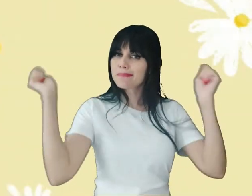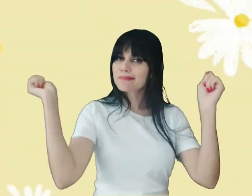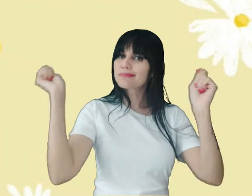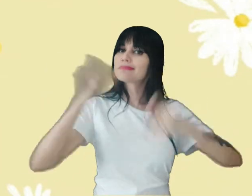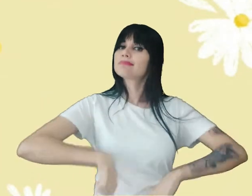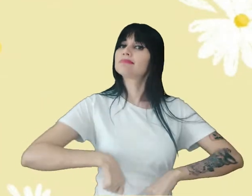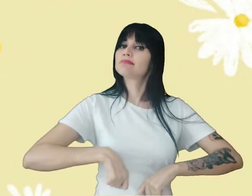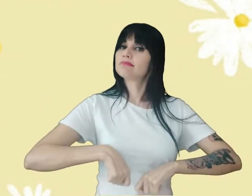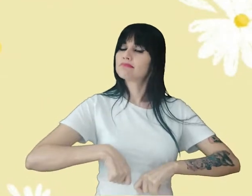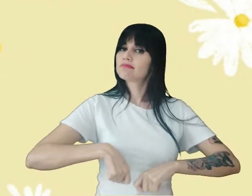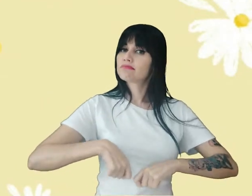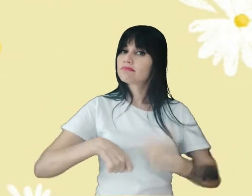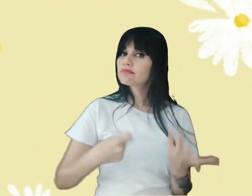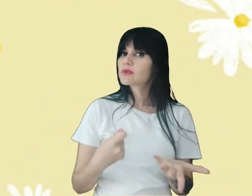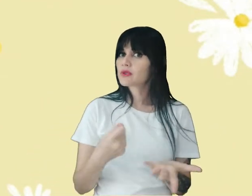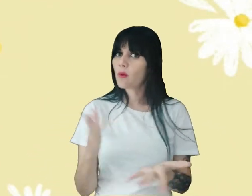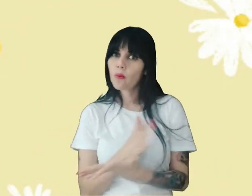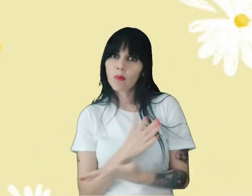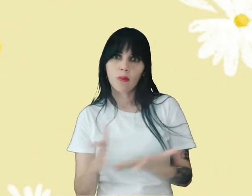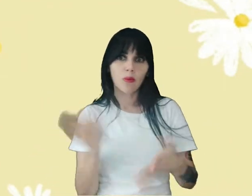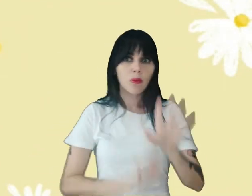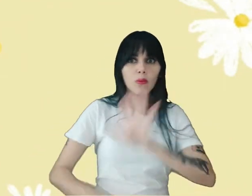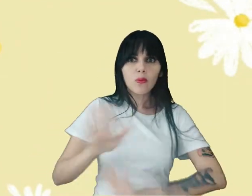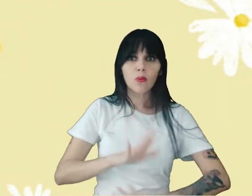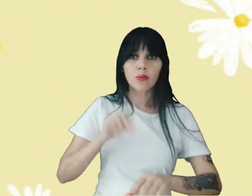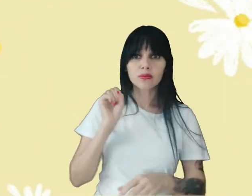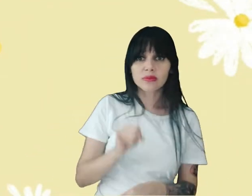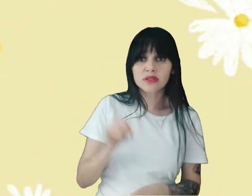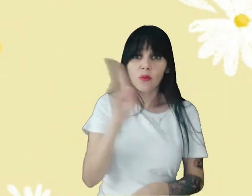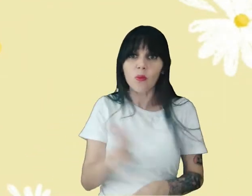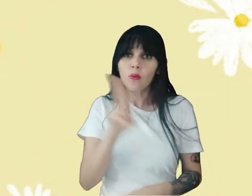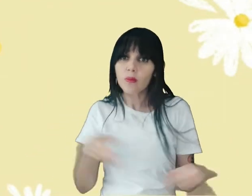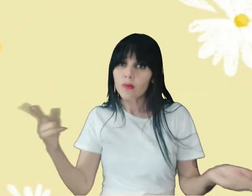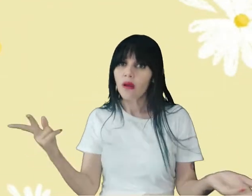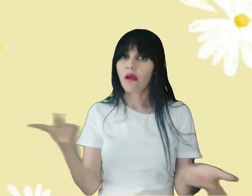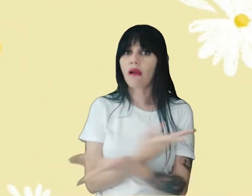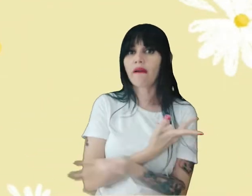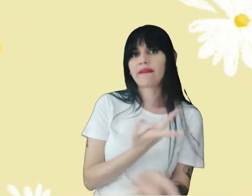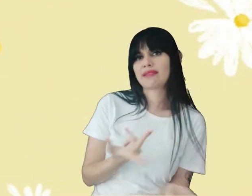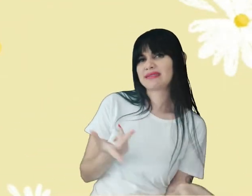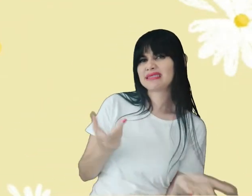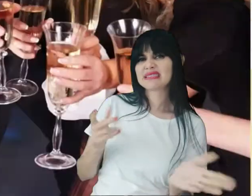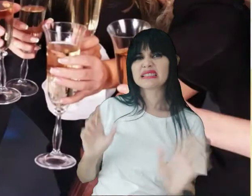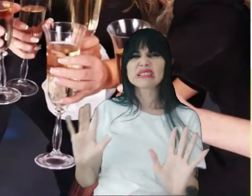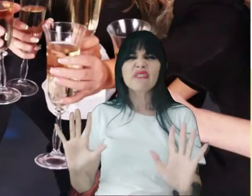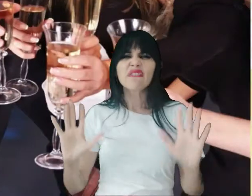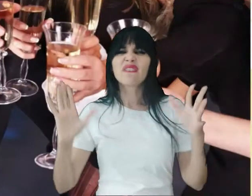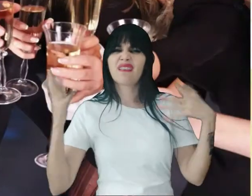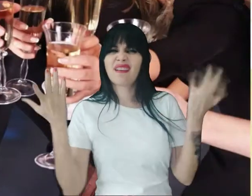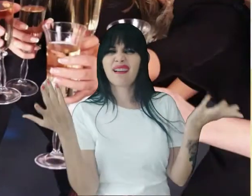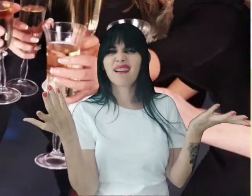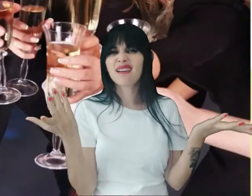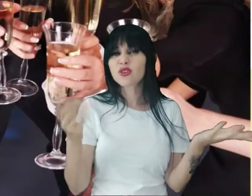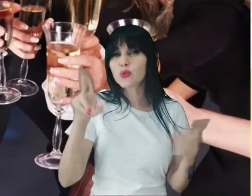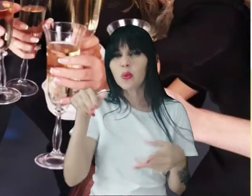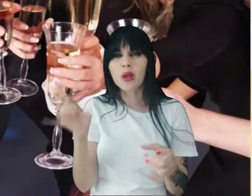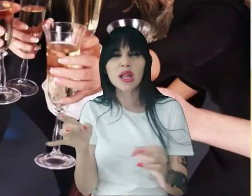Nos prevenir Contra os excessos seu mau uso Através das festas inacabáveis Que nos